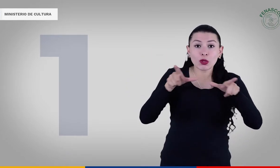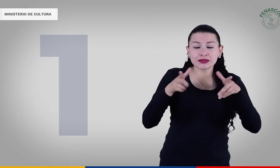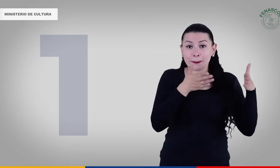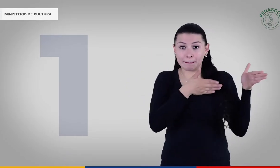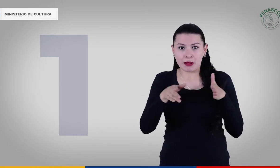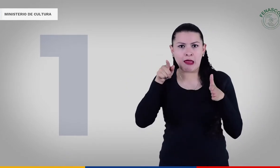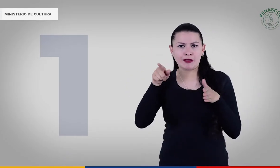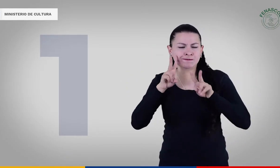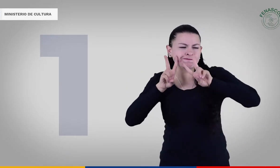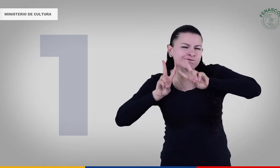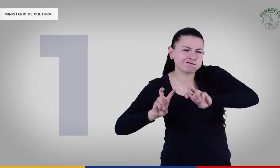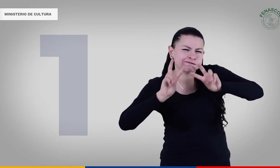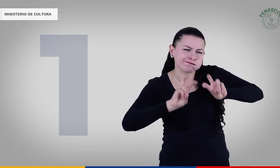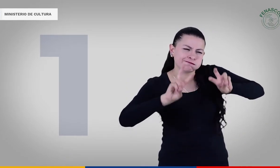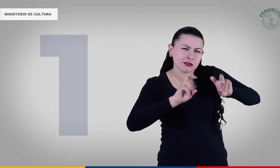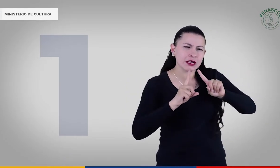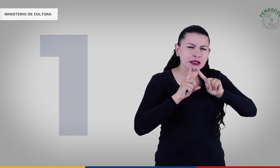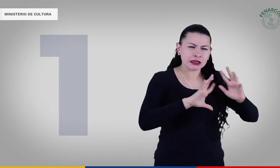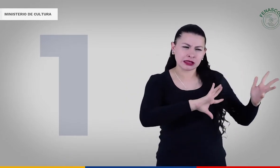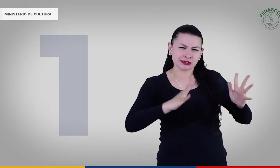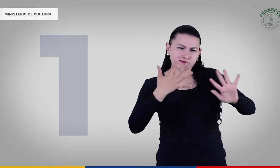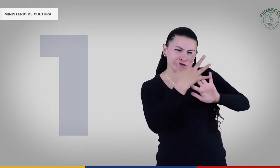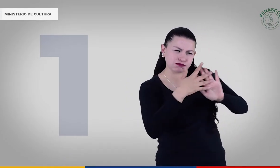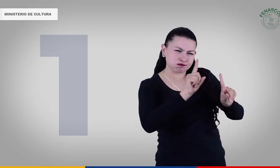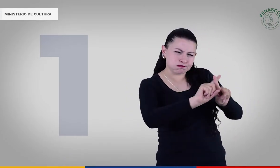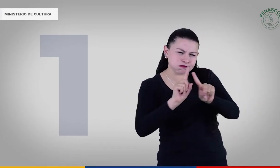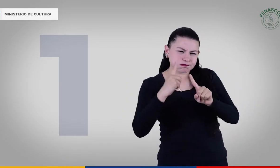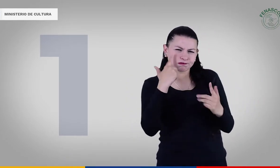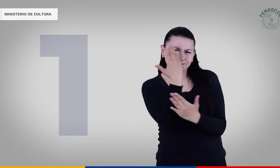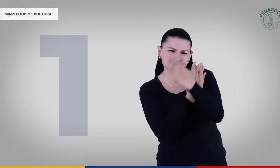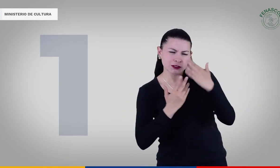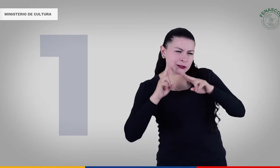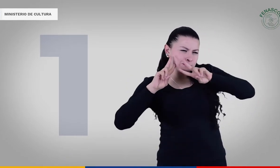de los diferentes discursos por parte de un profesional en planeación lingüística.